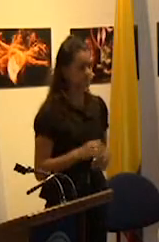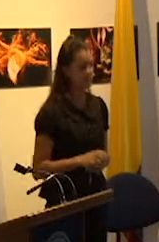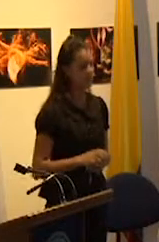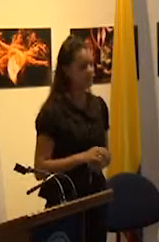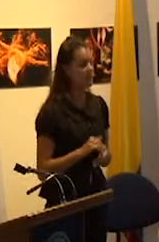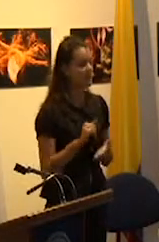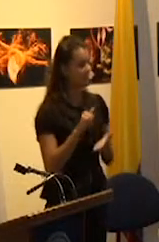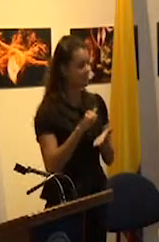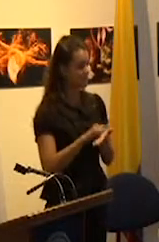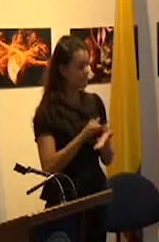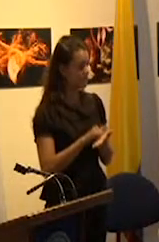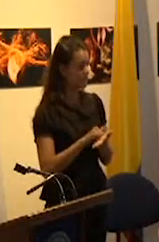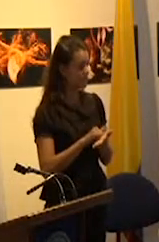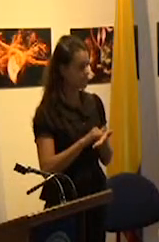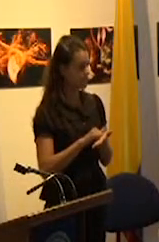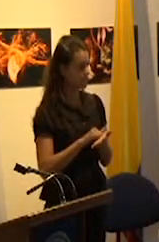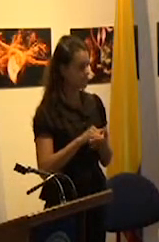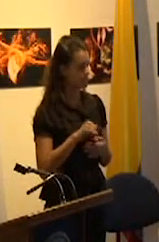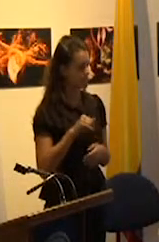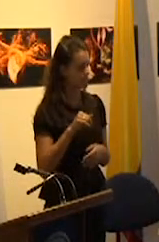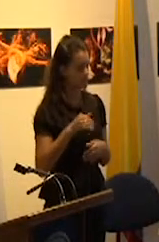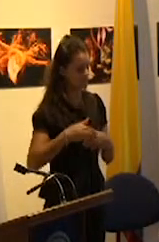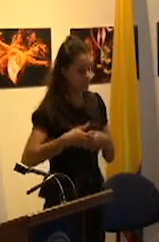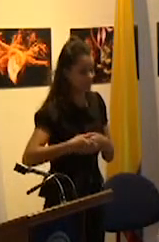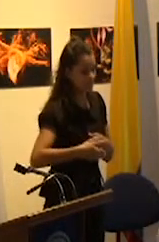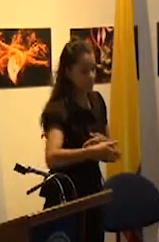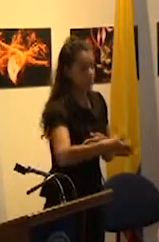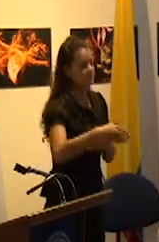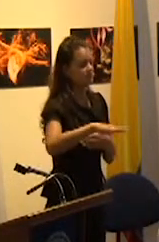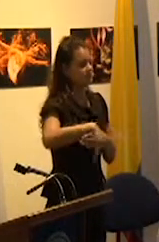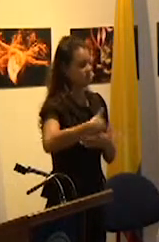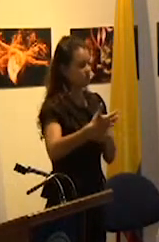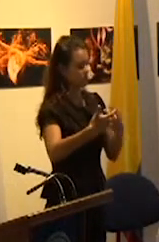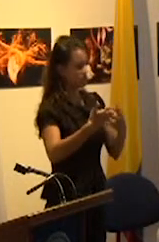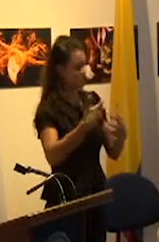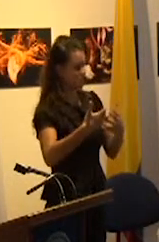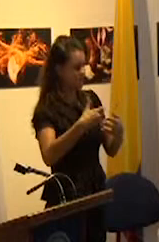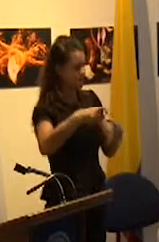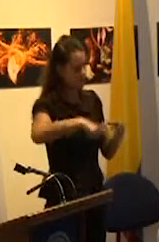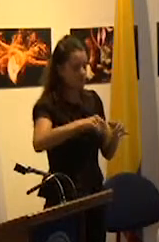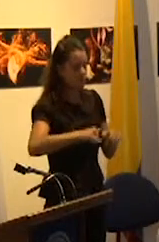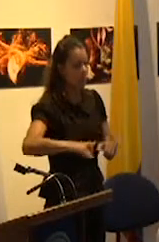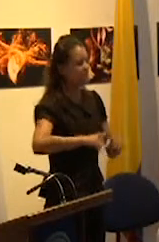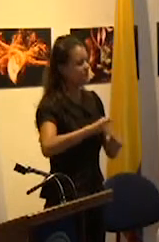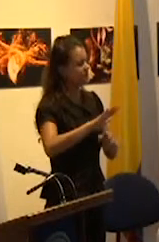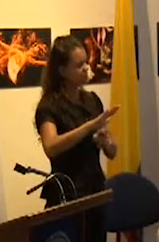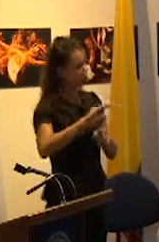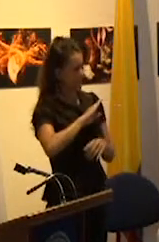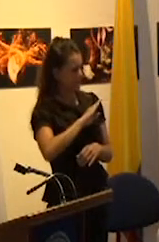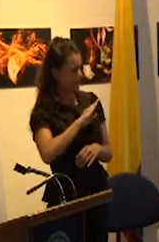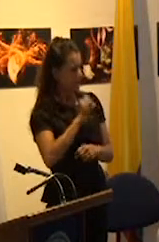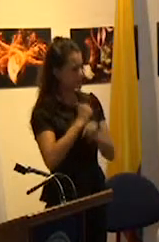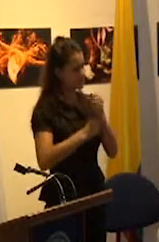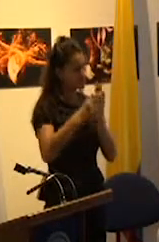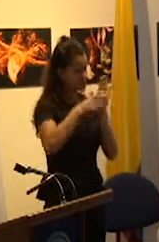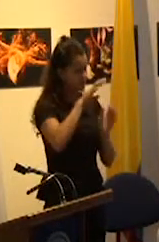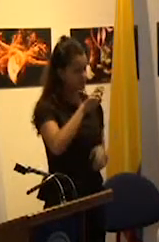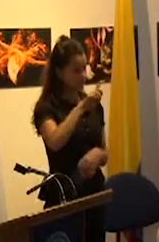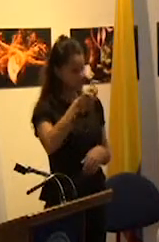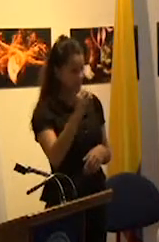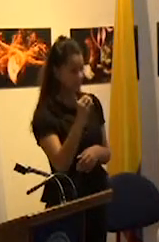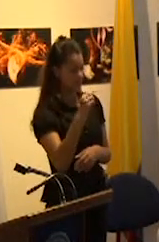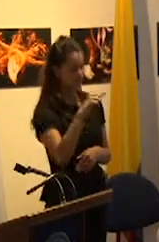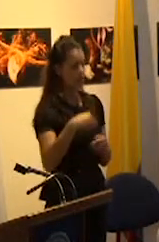a su vez a partir de la generalización del sistema escolar de nivel secundario en la década del 60